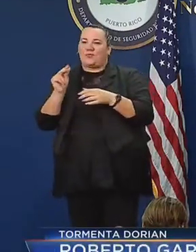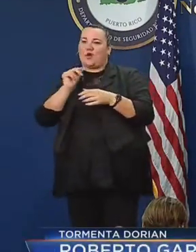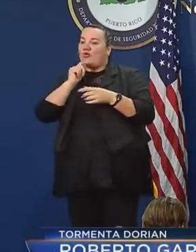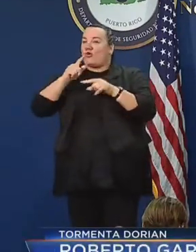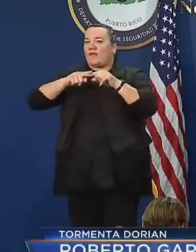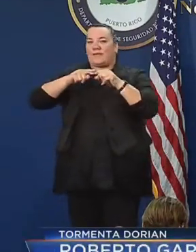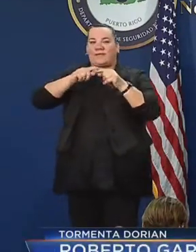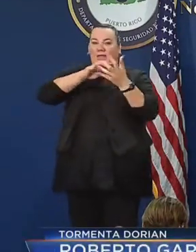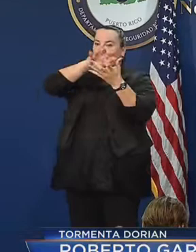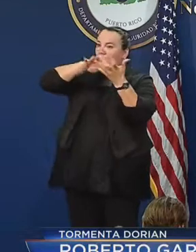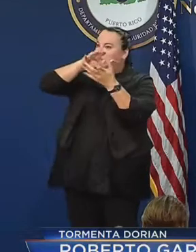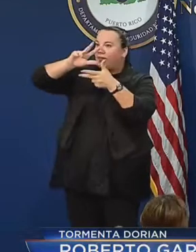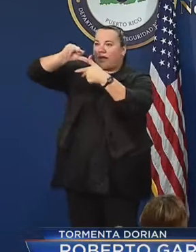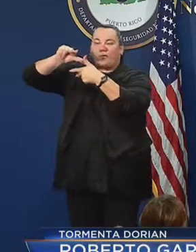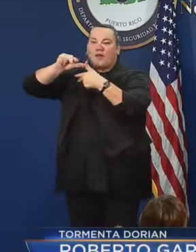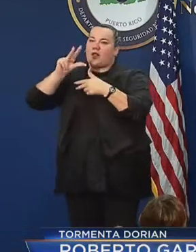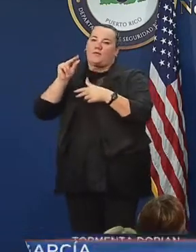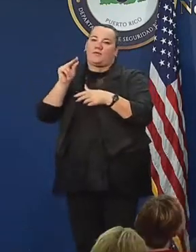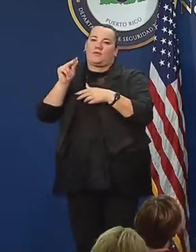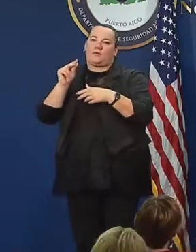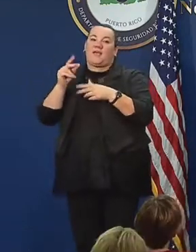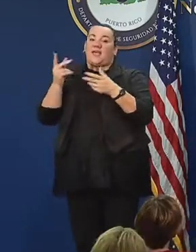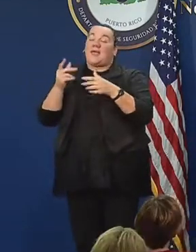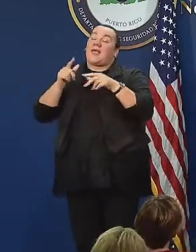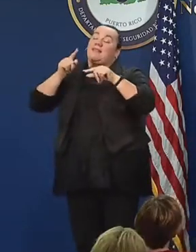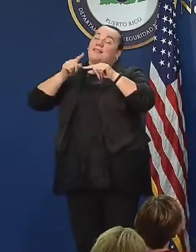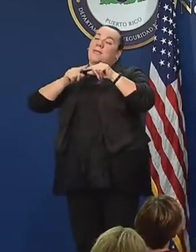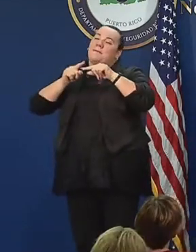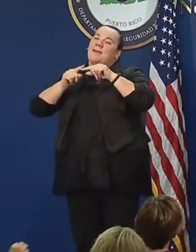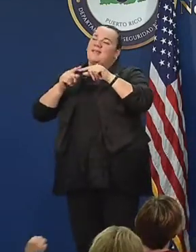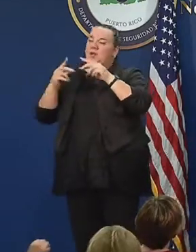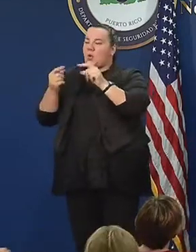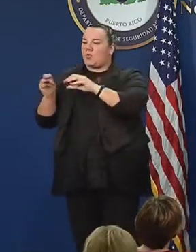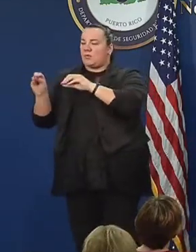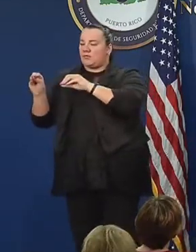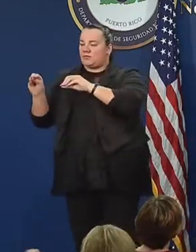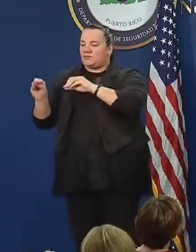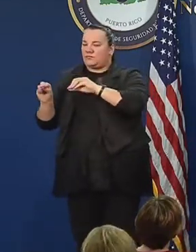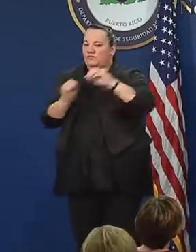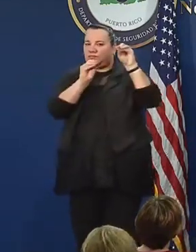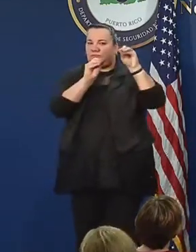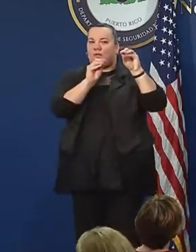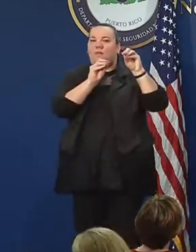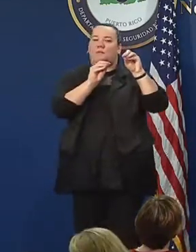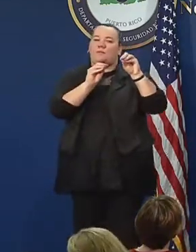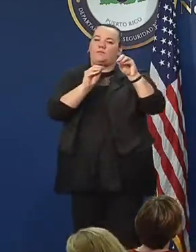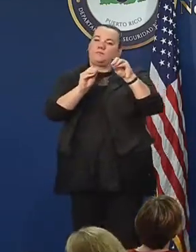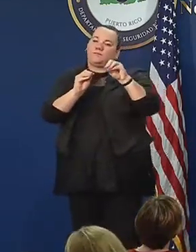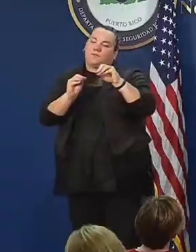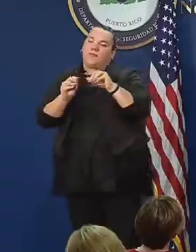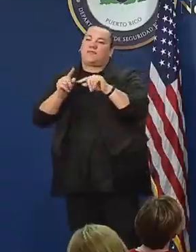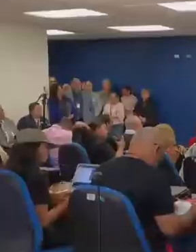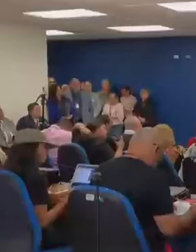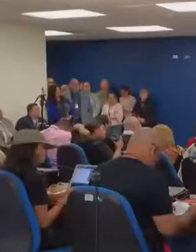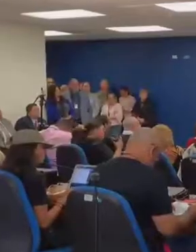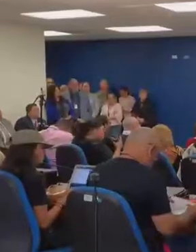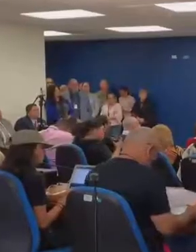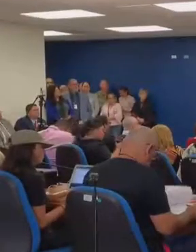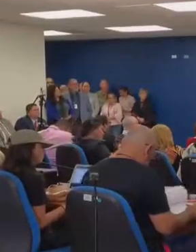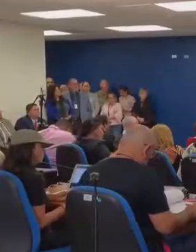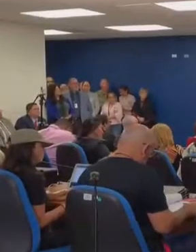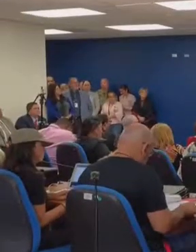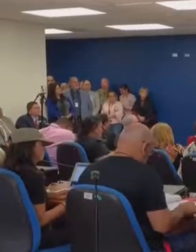es una tormenta tropical o un huracán, depende de la velocidad de traslación, de qué tan rápido o qué tan lento se mueva cuando pase por el área.